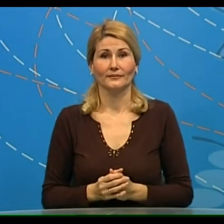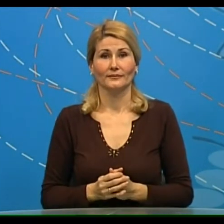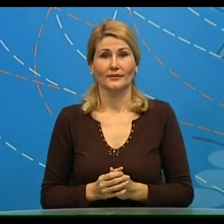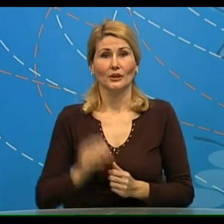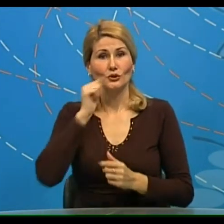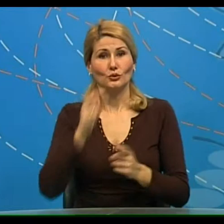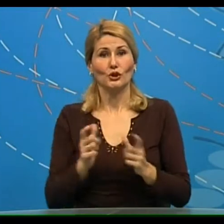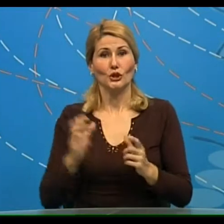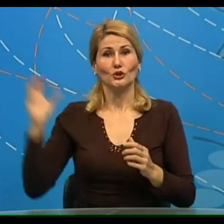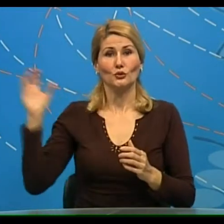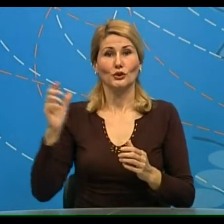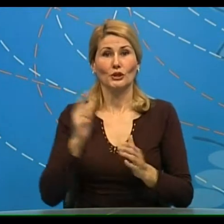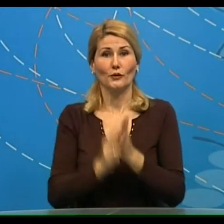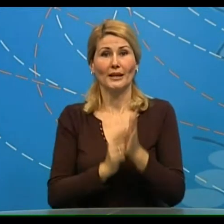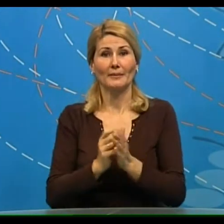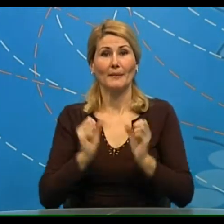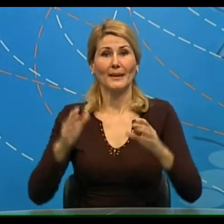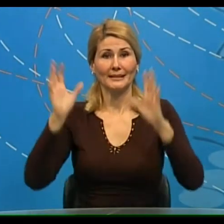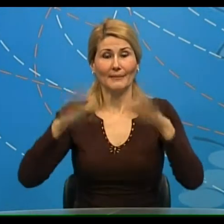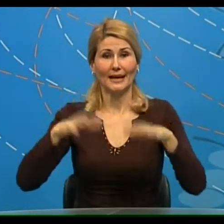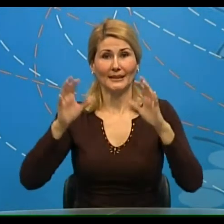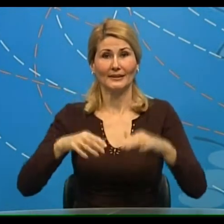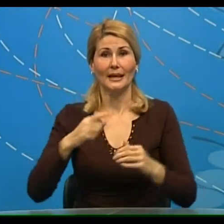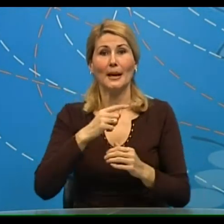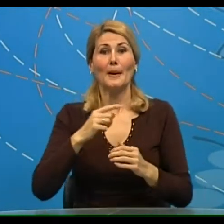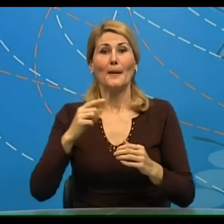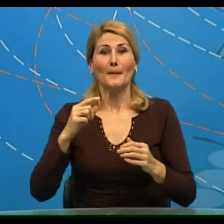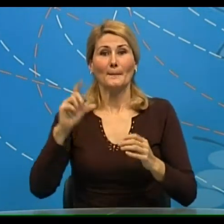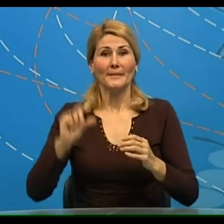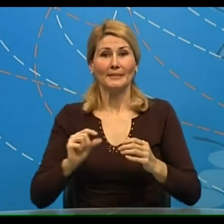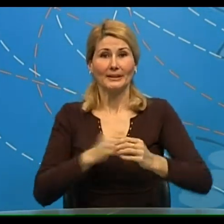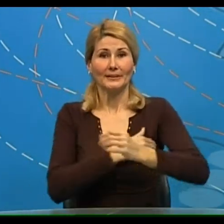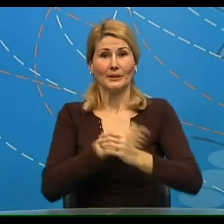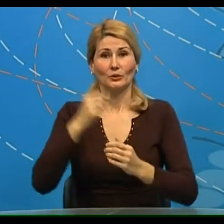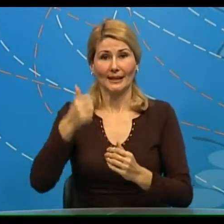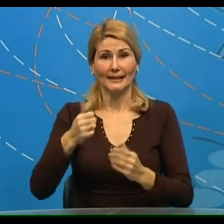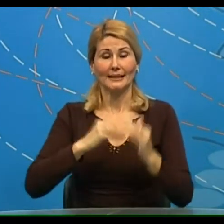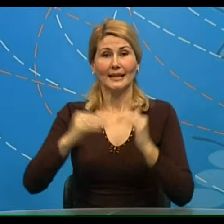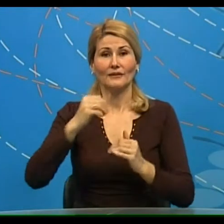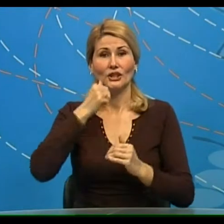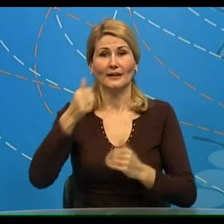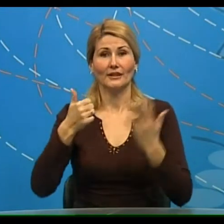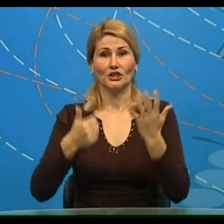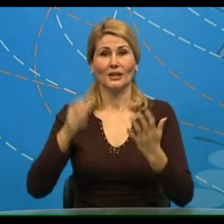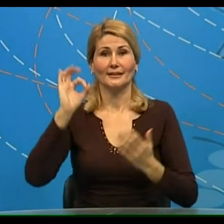Sutra nas očekuje sunčano vreme bez padavina, minimalna temperatura 1, a najviša dnevna 6 stepeni.